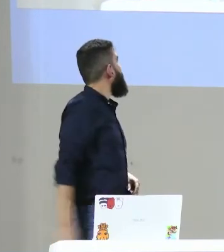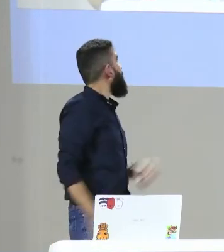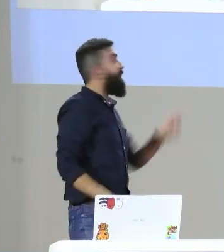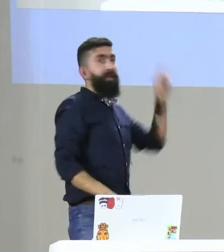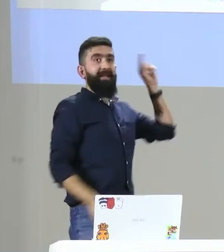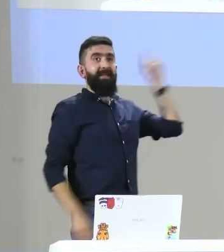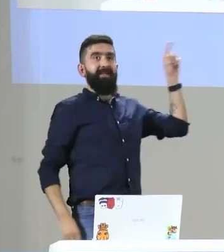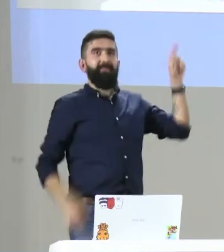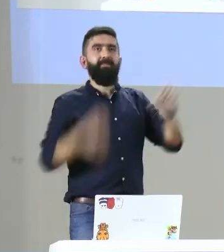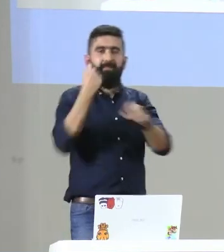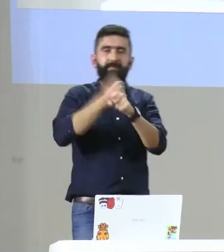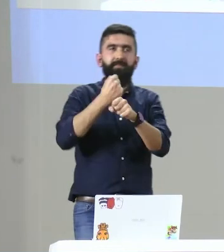Siguiente.